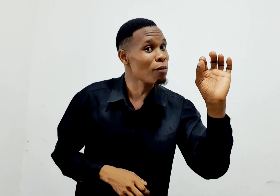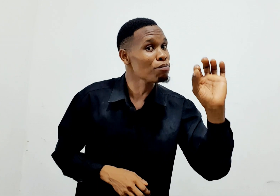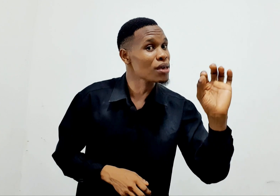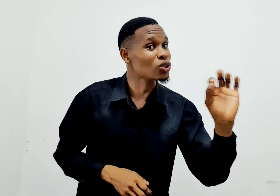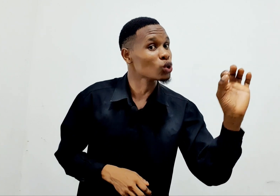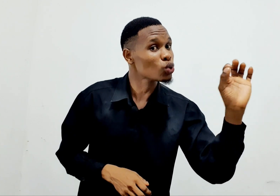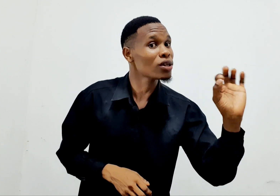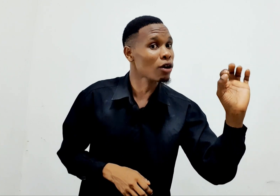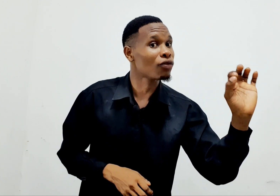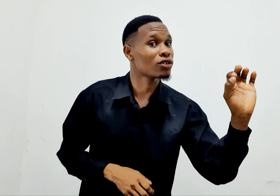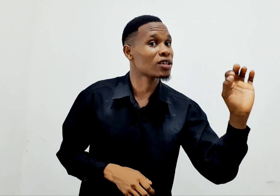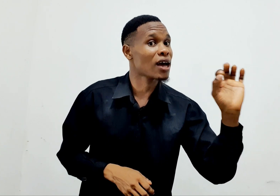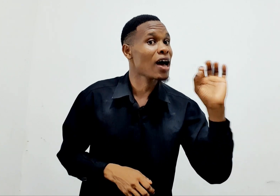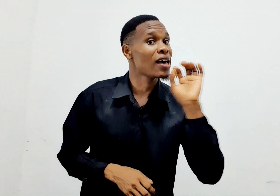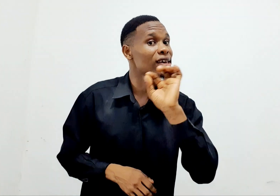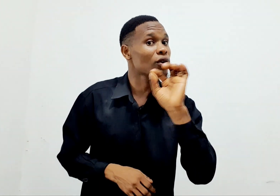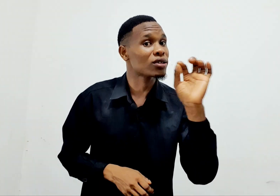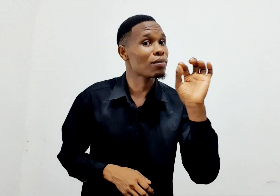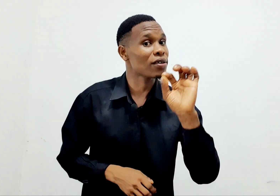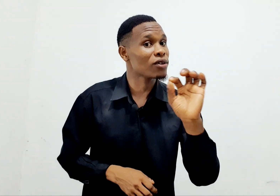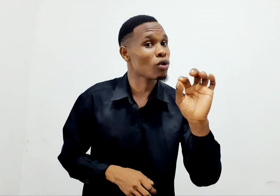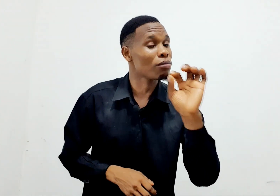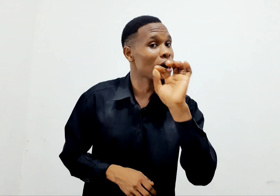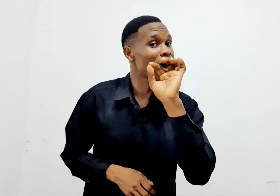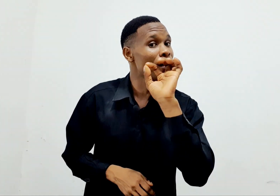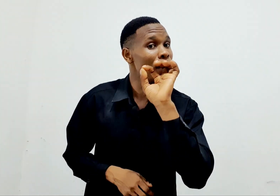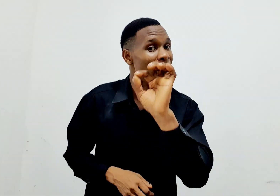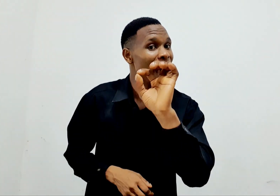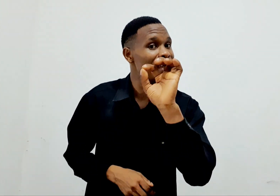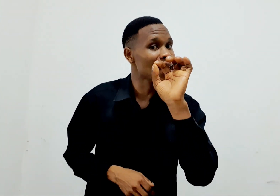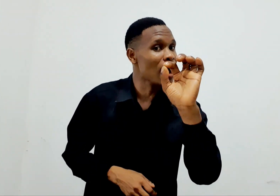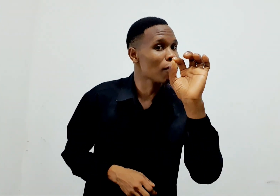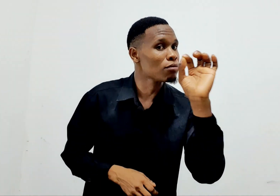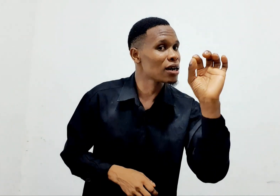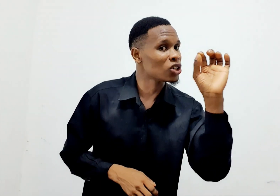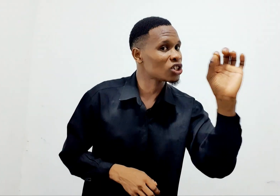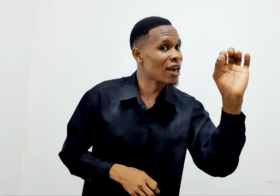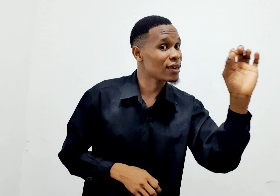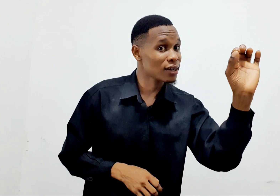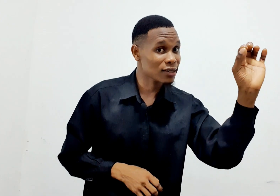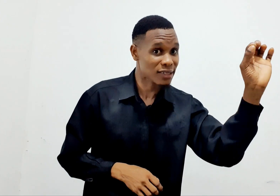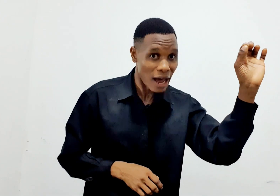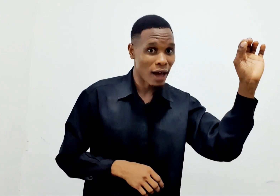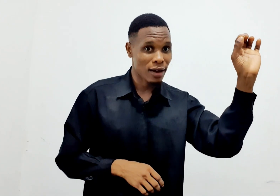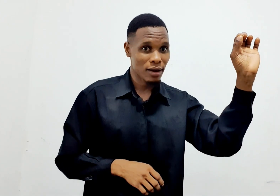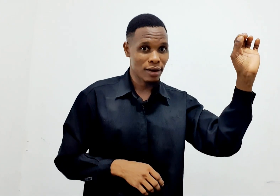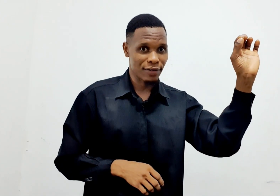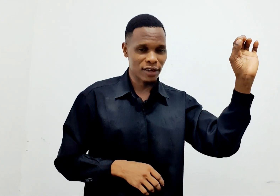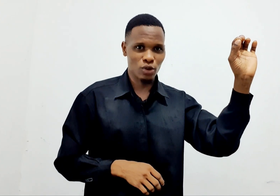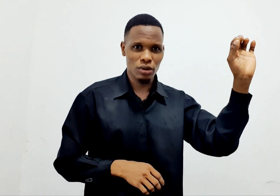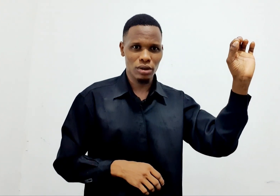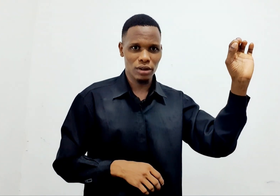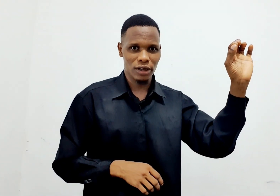mpia nzuri ya kufutia. Inayosema hivi kwa mba. I am a shining star in this world.